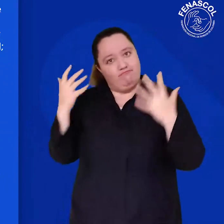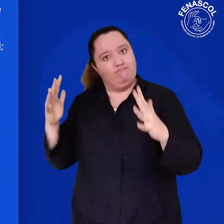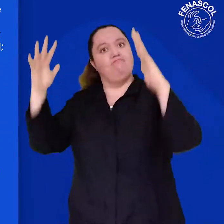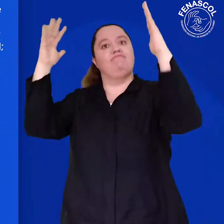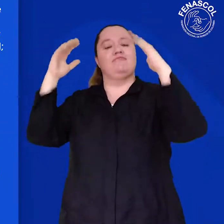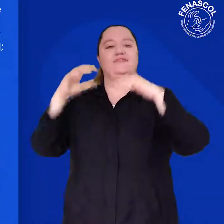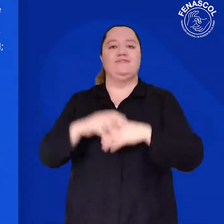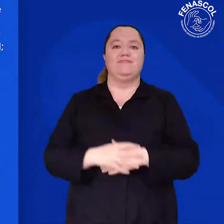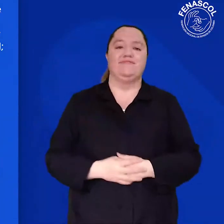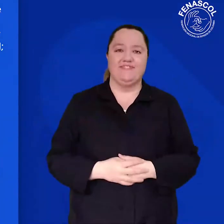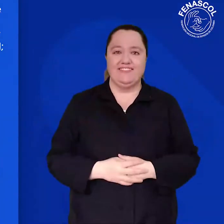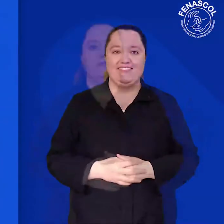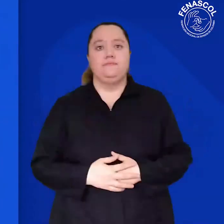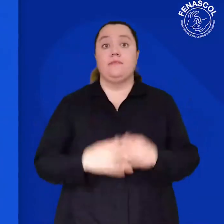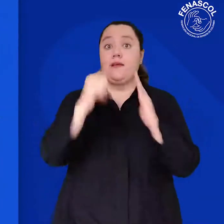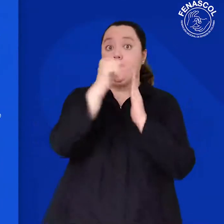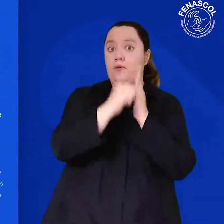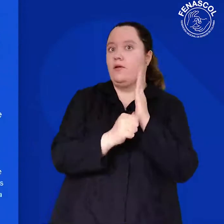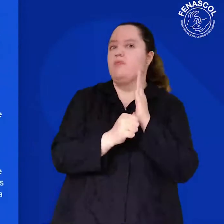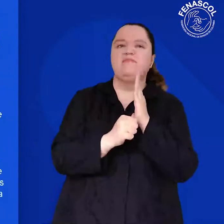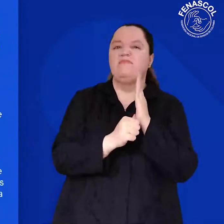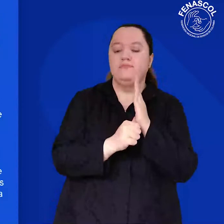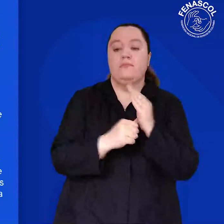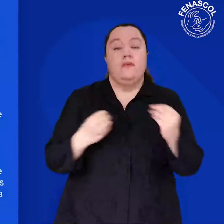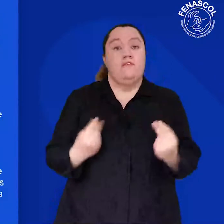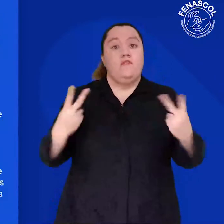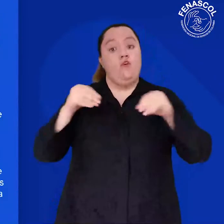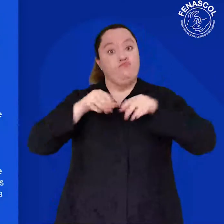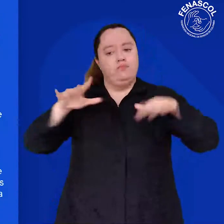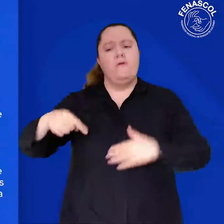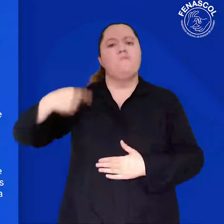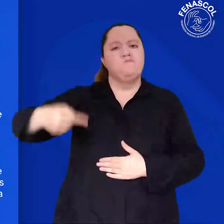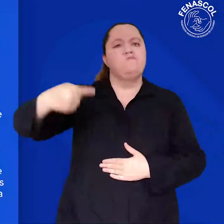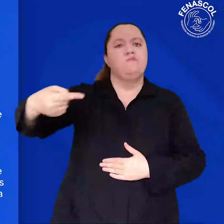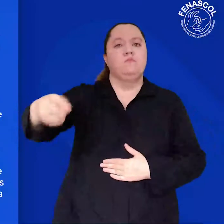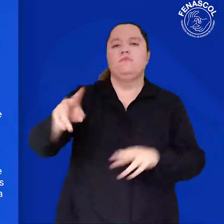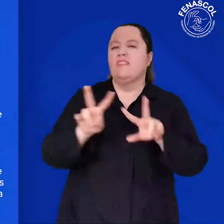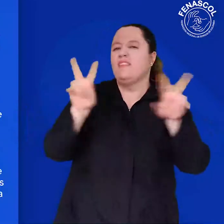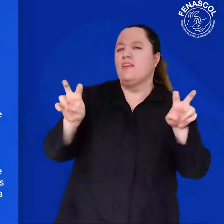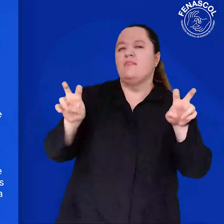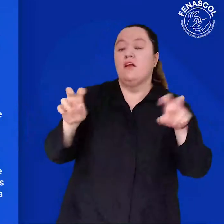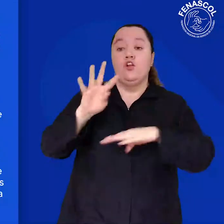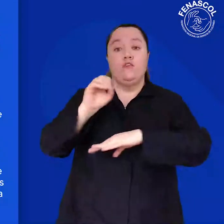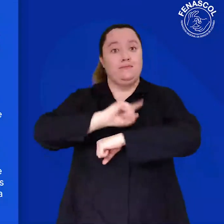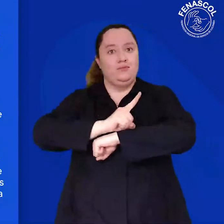La programación contará con un ciclo de webinares de la Estrategia 90 Minutos de los Derechos, en donde se